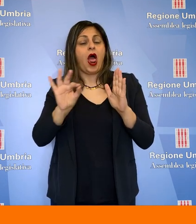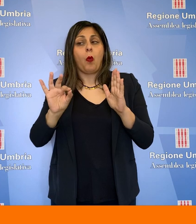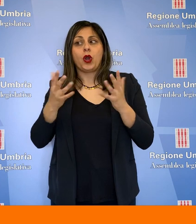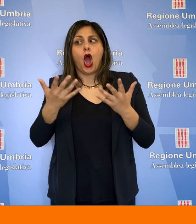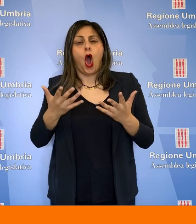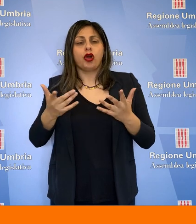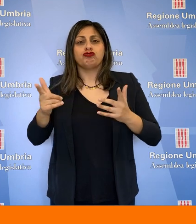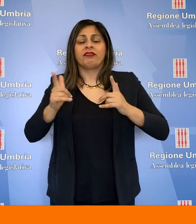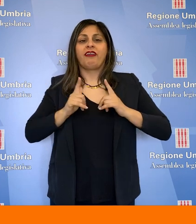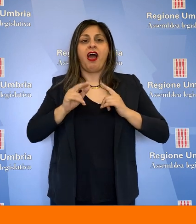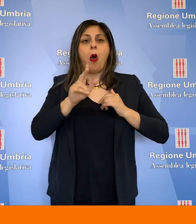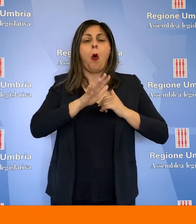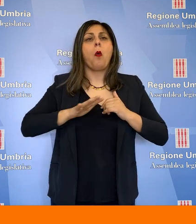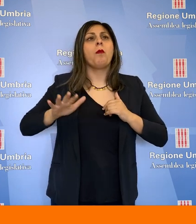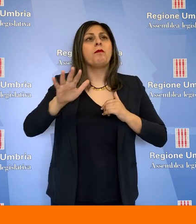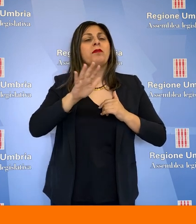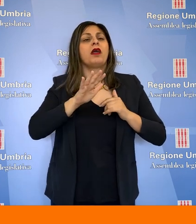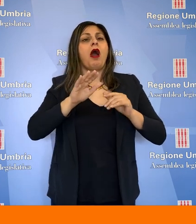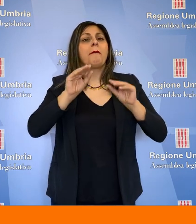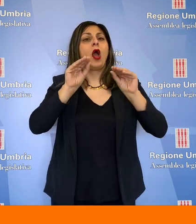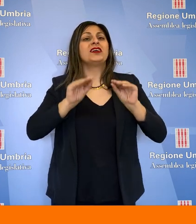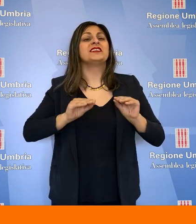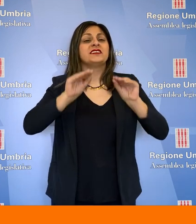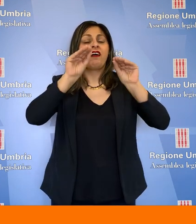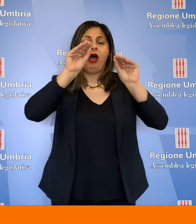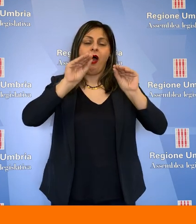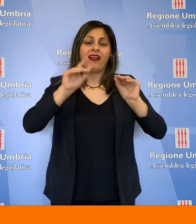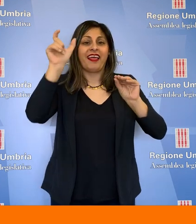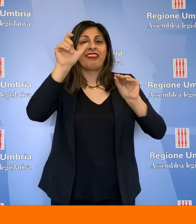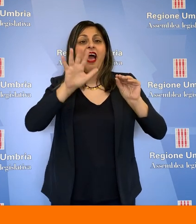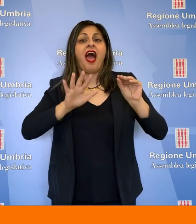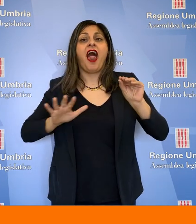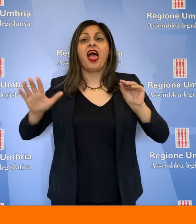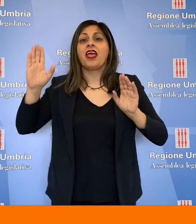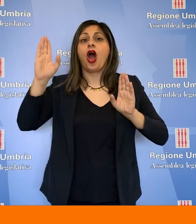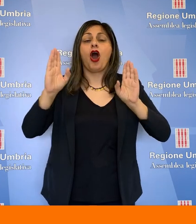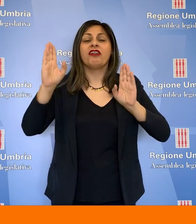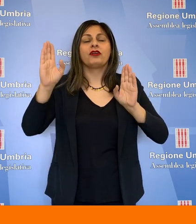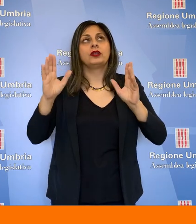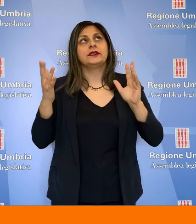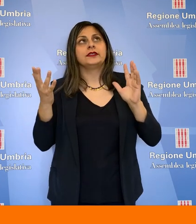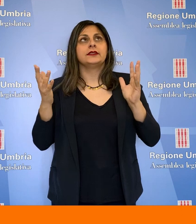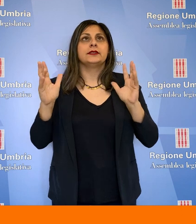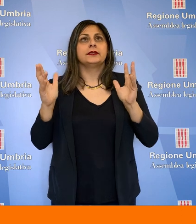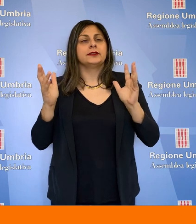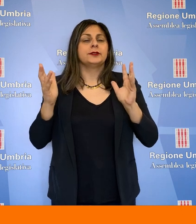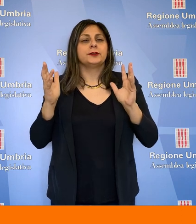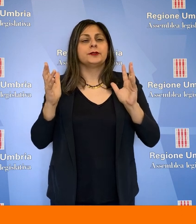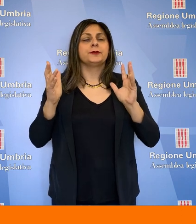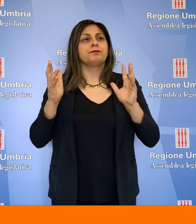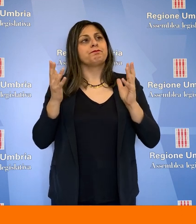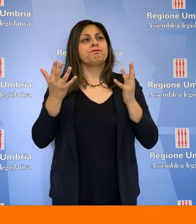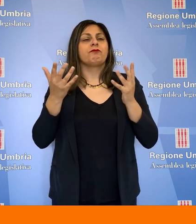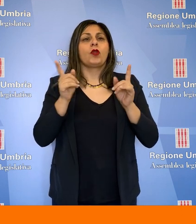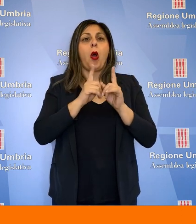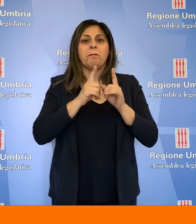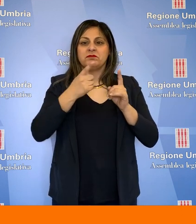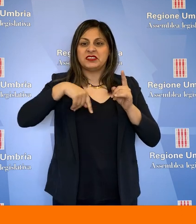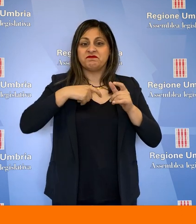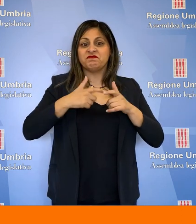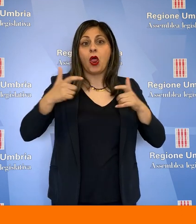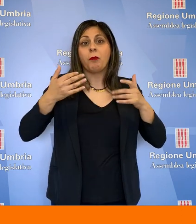di fattori che oggi ci collocano tra le regioni d'Italia non